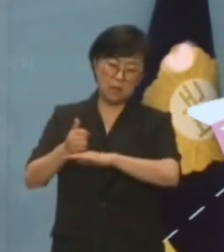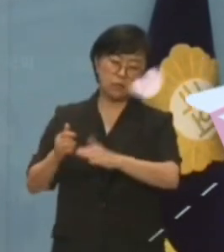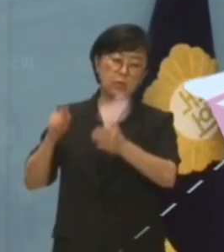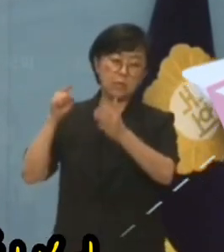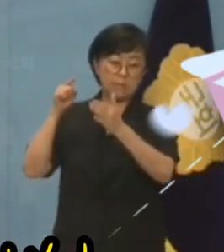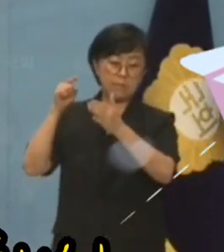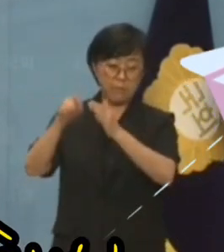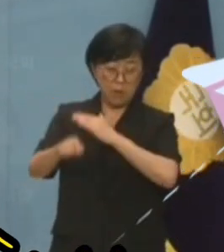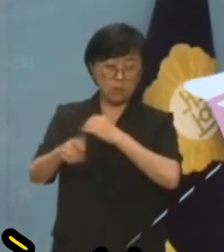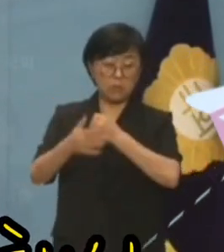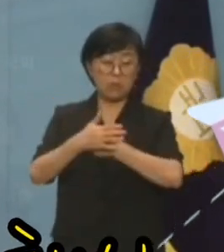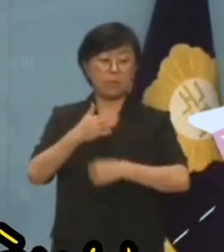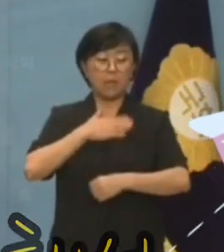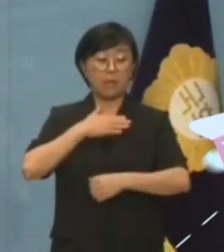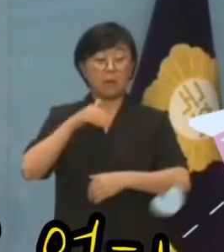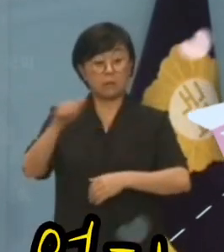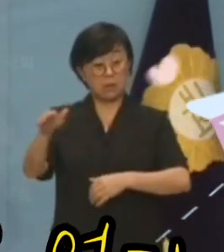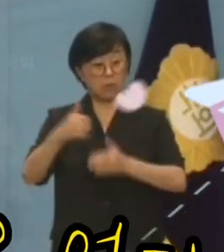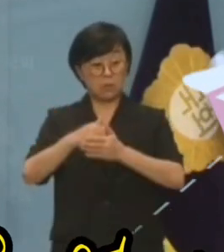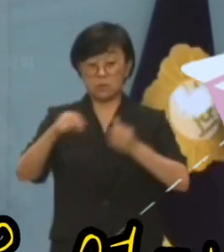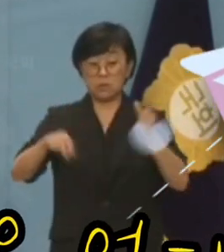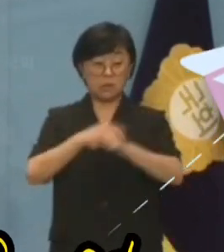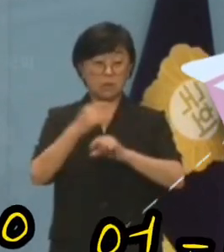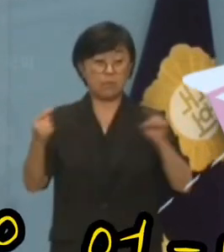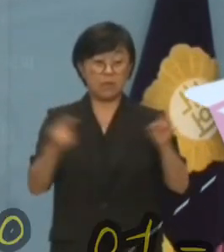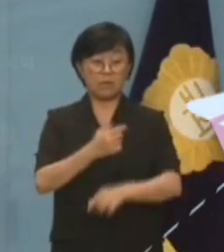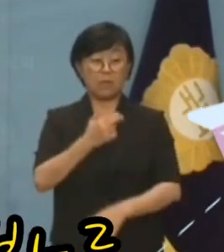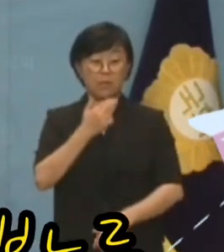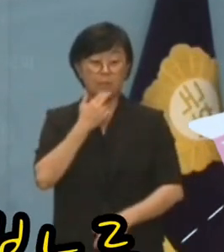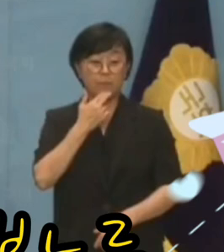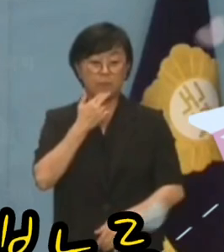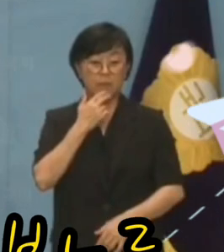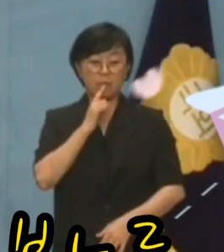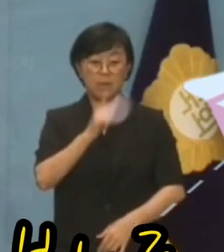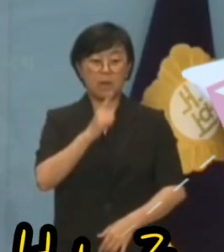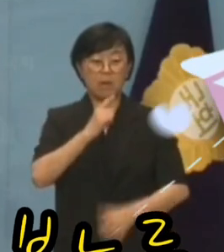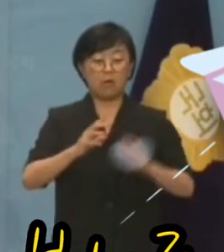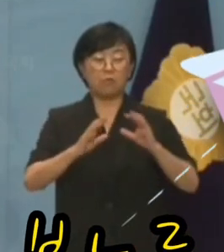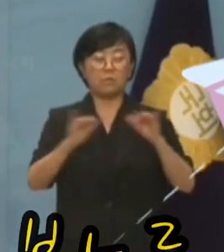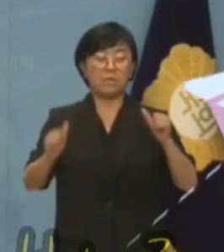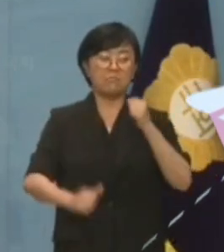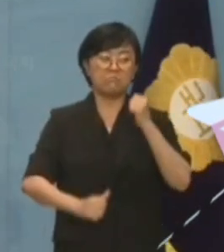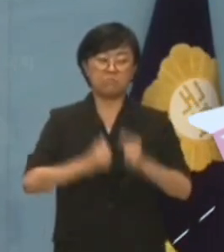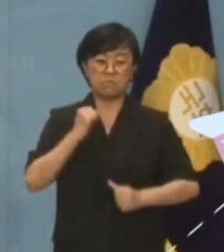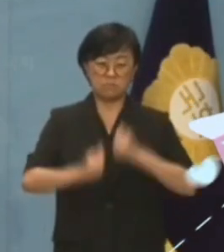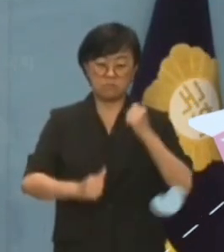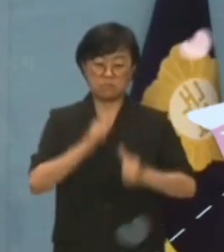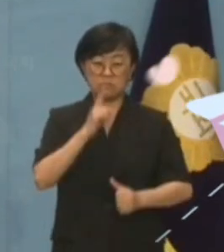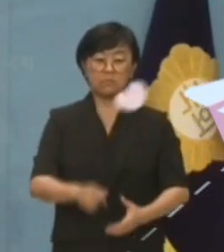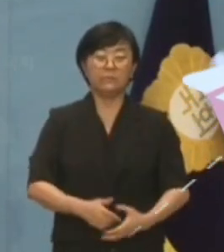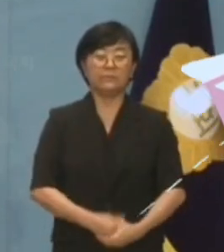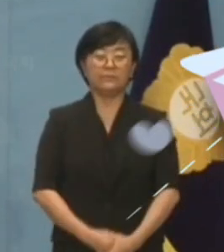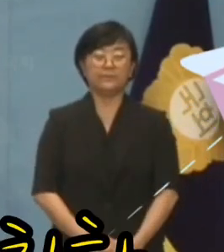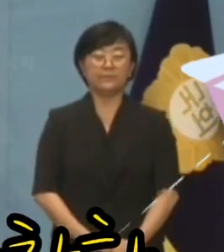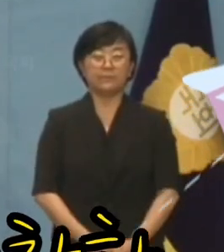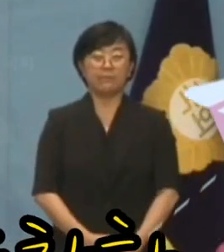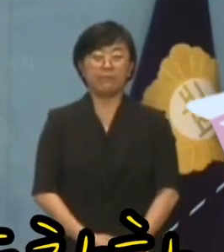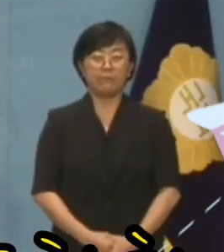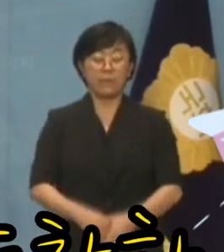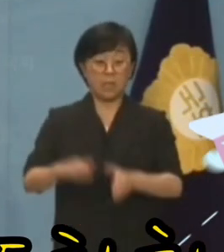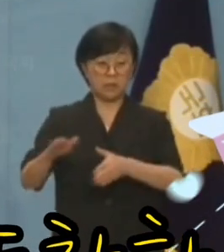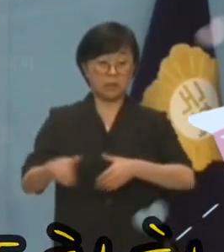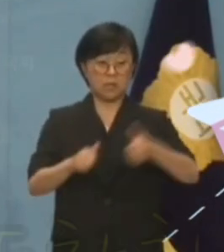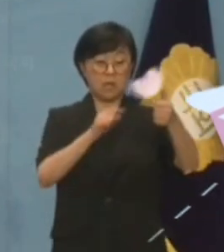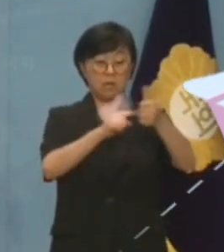찾아 내가 갔다고 해서 상황이 바뀔 것은 없다고 말해 국민의 분노를 샀습니다. 김